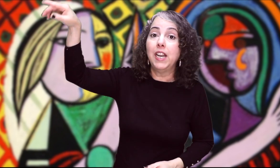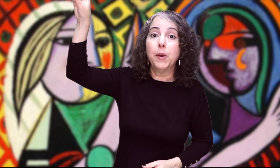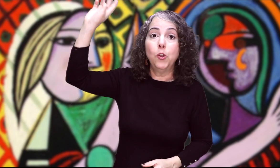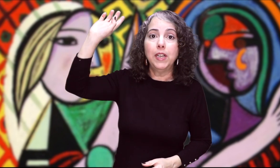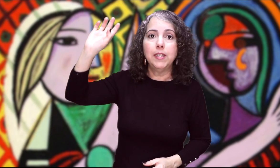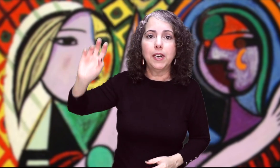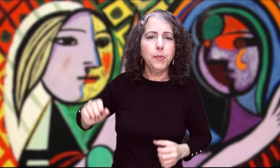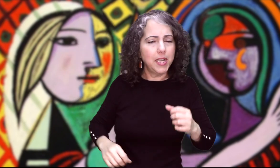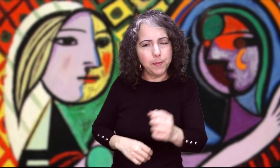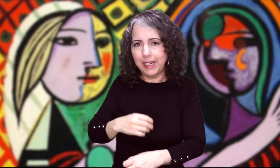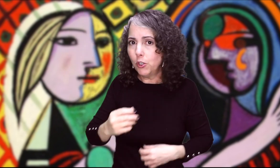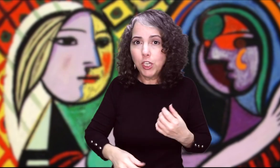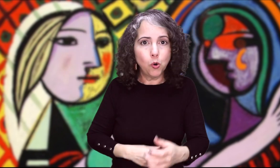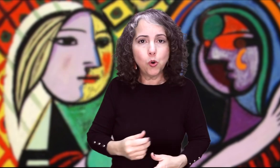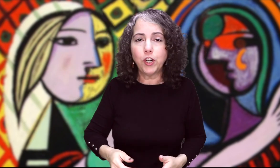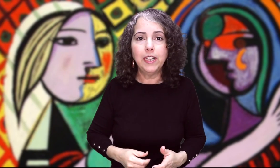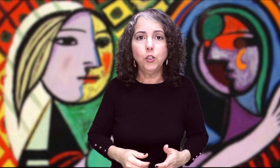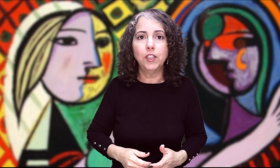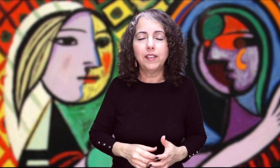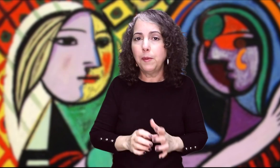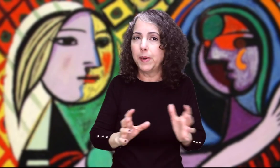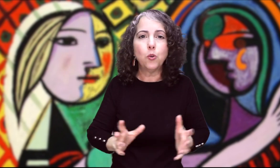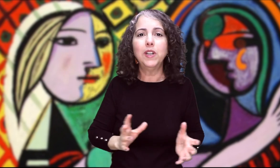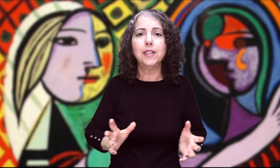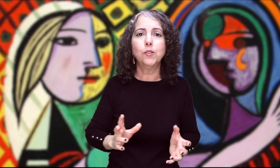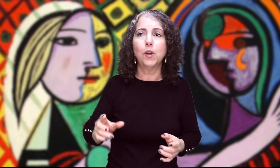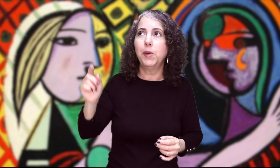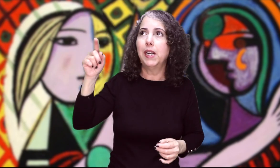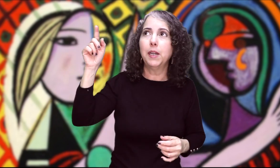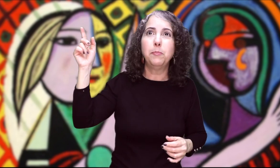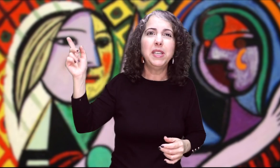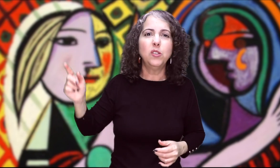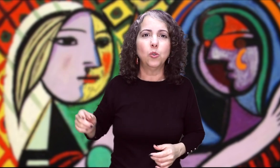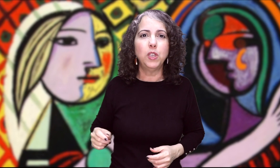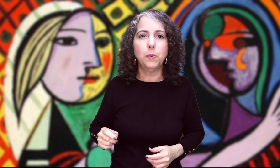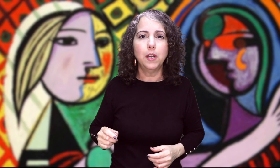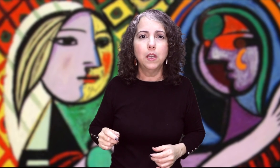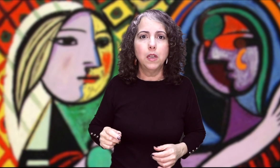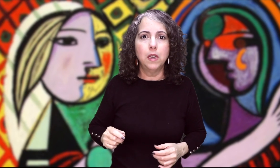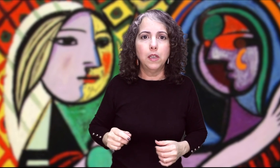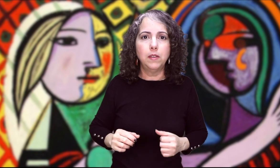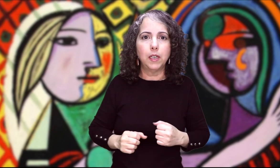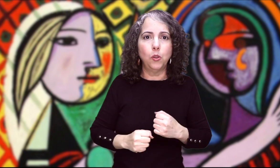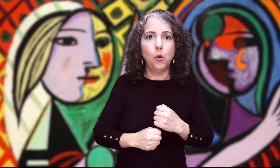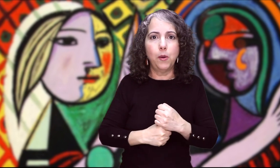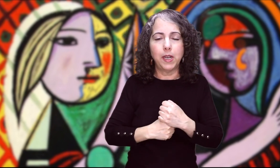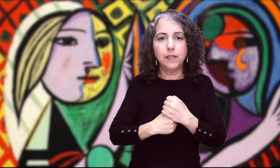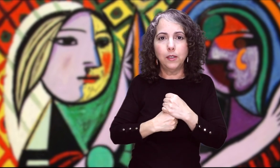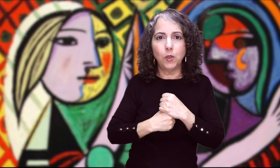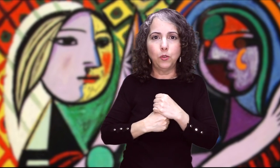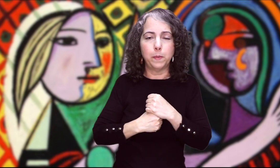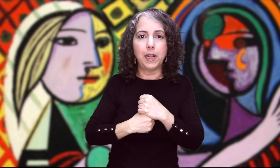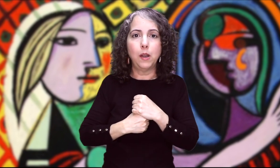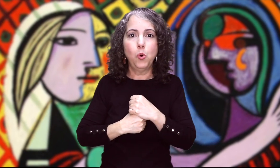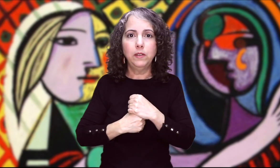elevador Hacia arriba Y el marido llegó corriendo detrás Pero no alcanzó a ver A qué piso iba Y se quedó abrazando A su paraguas